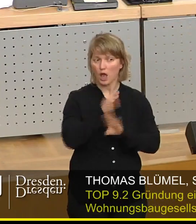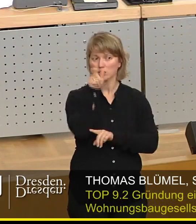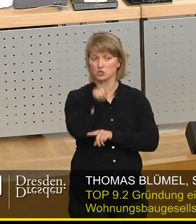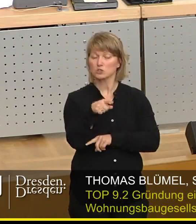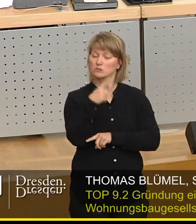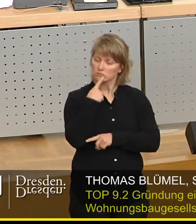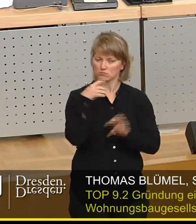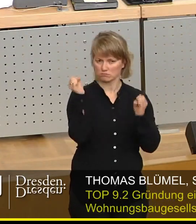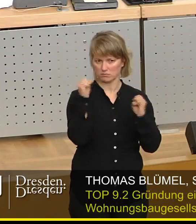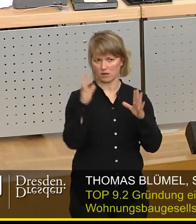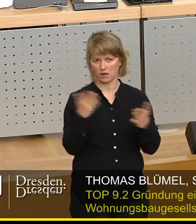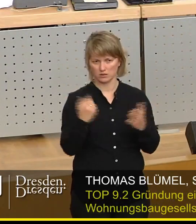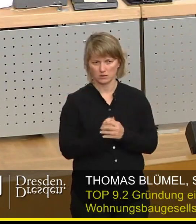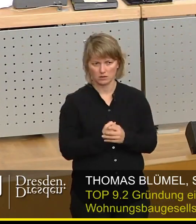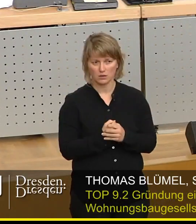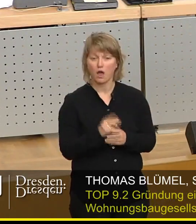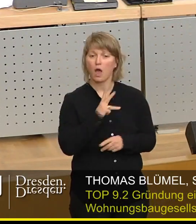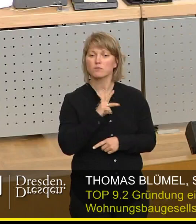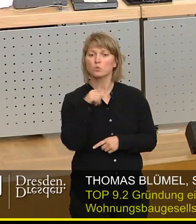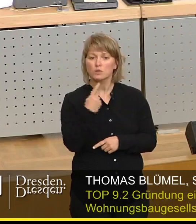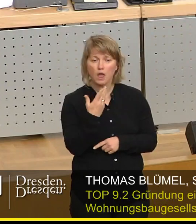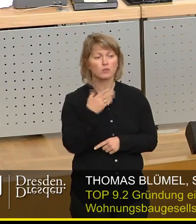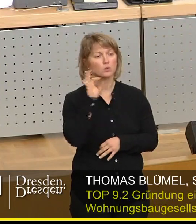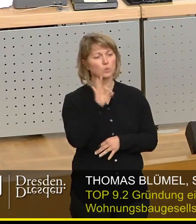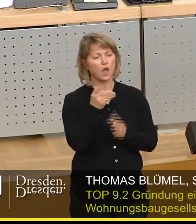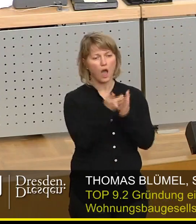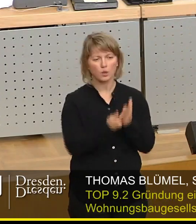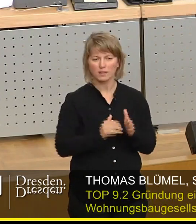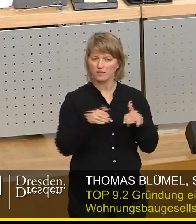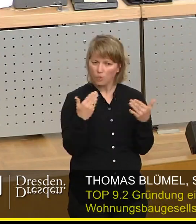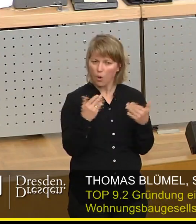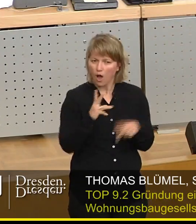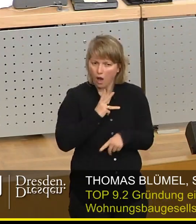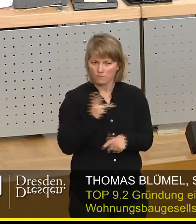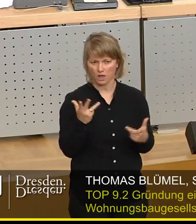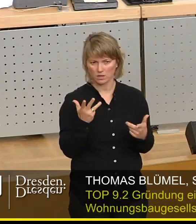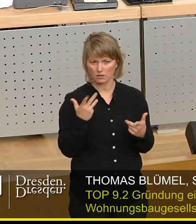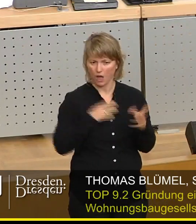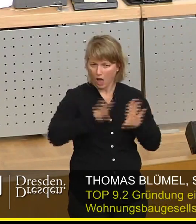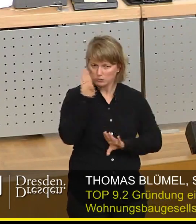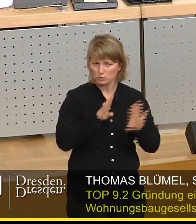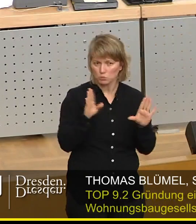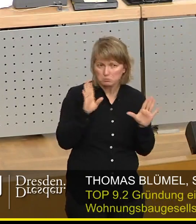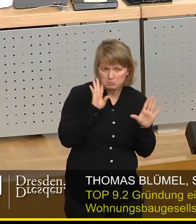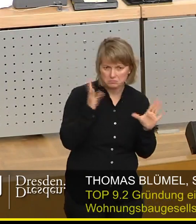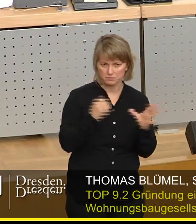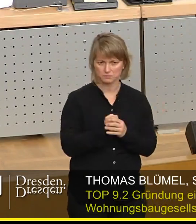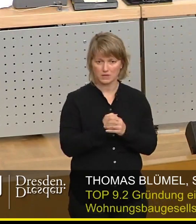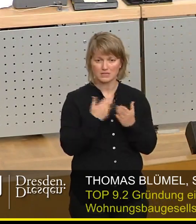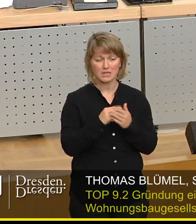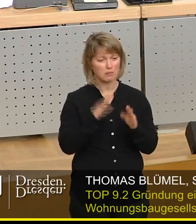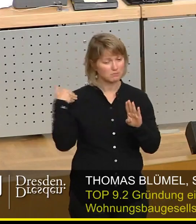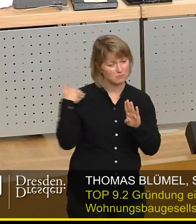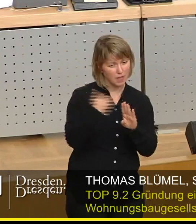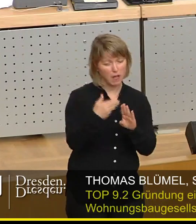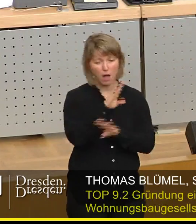und dann wird man sehen, wer die besseren und überzeugenderen Argumente hat. Deswegen den gesamten Vorgang infrage zu